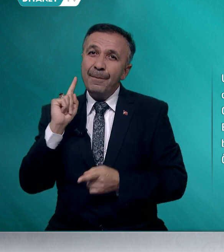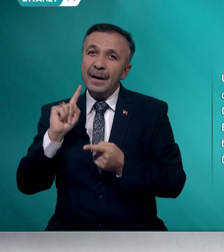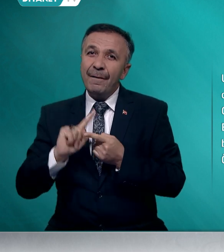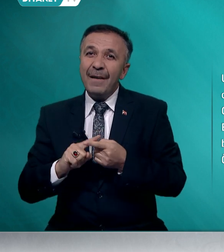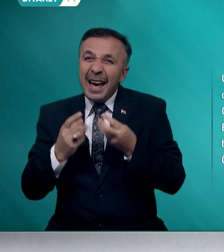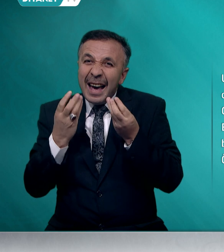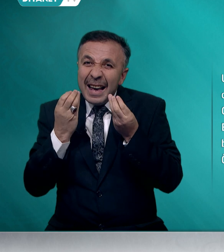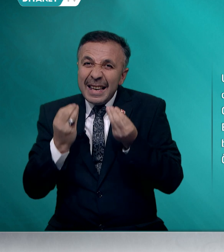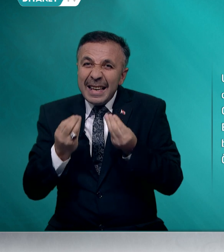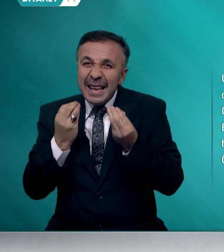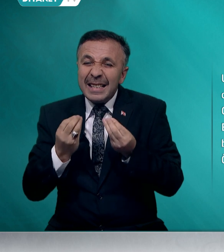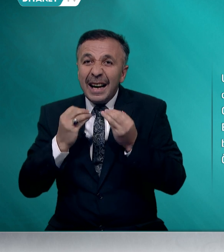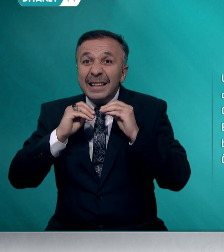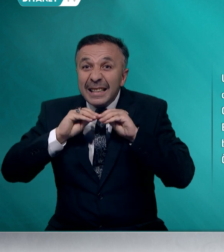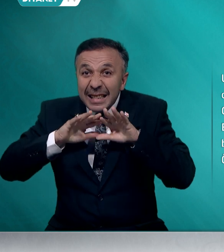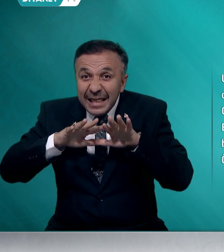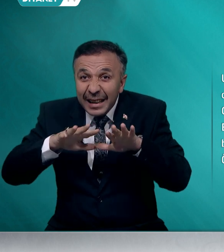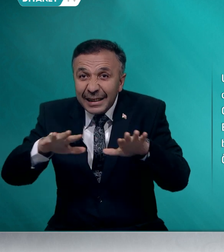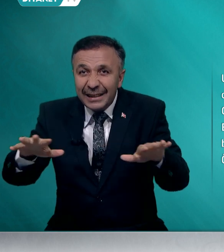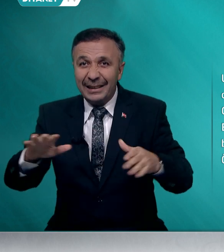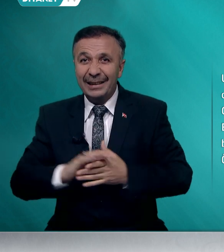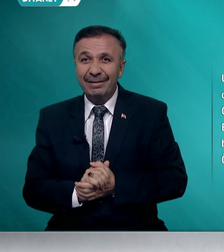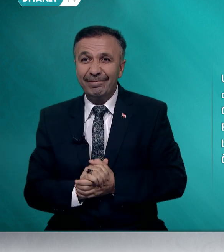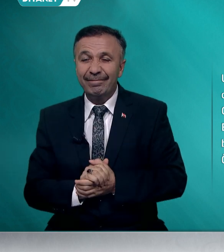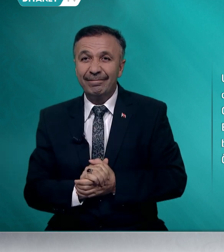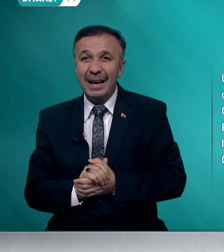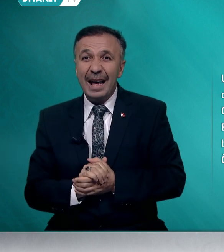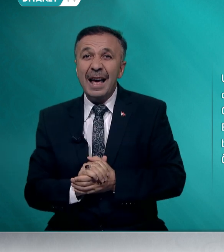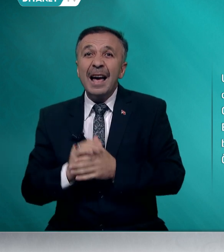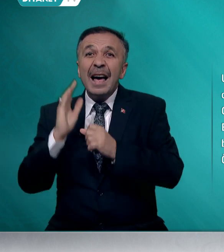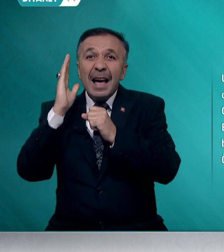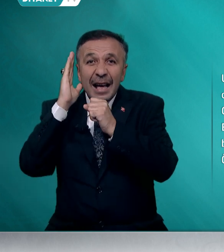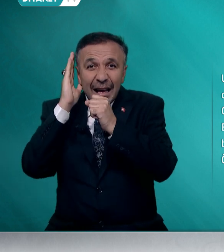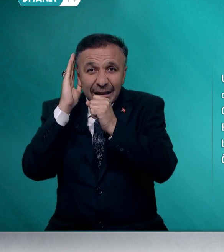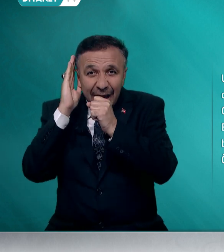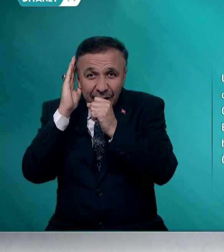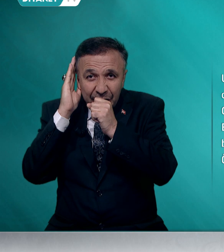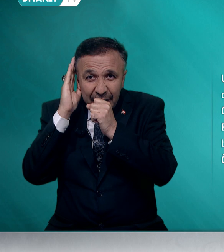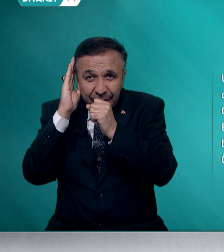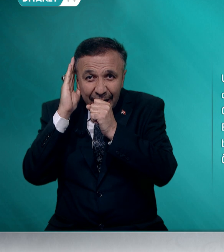ve ihsan yayılır. Eczan-ı şerifler